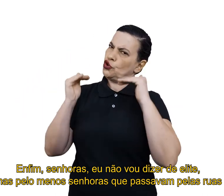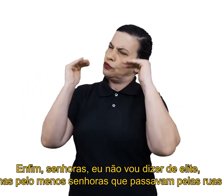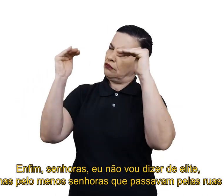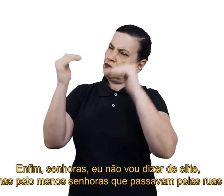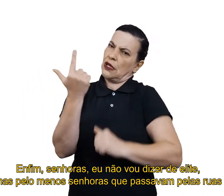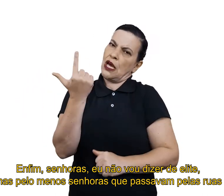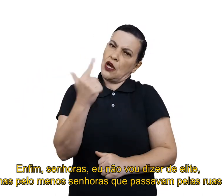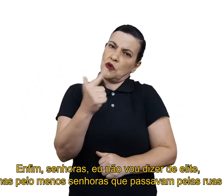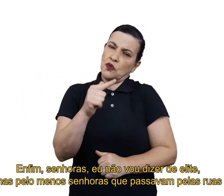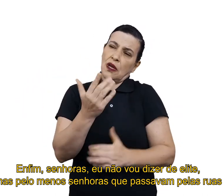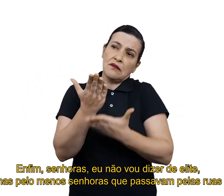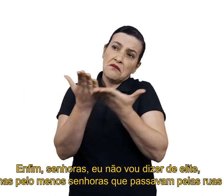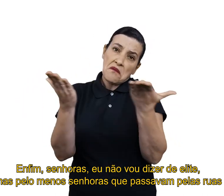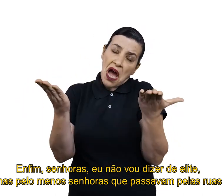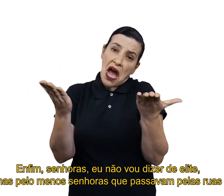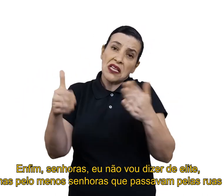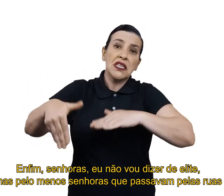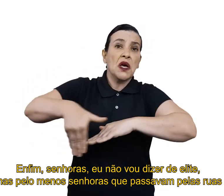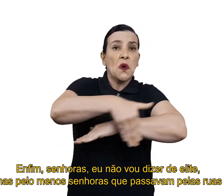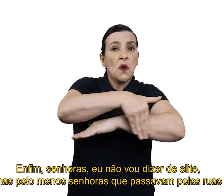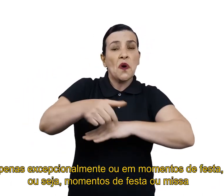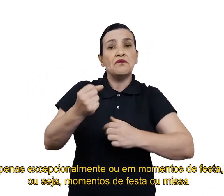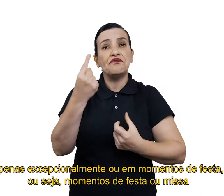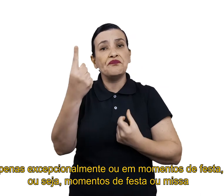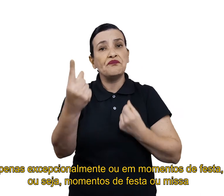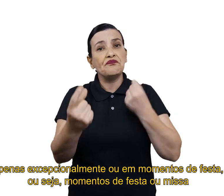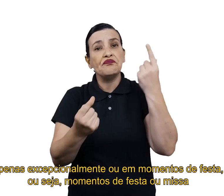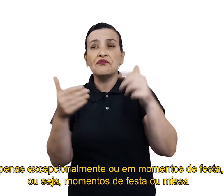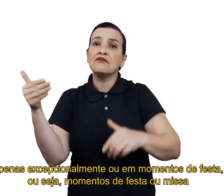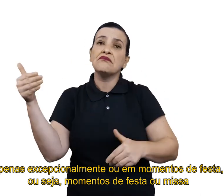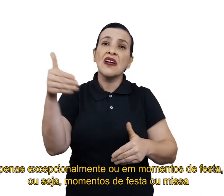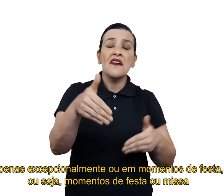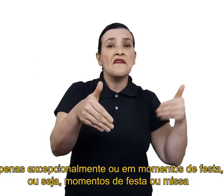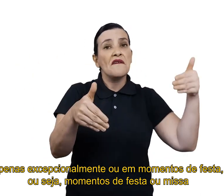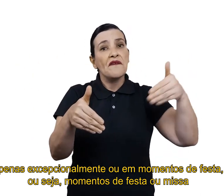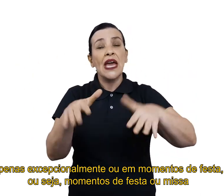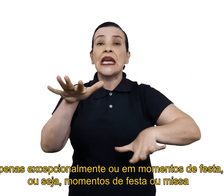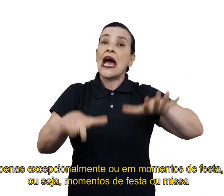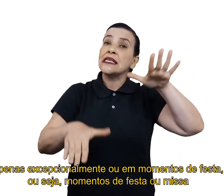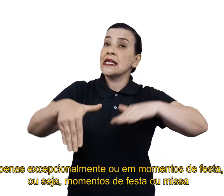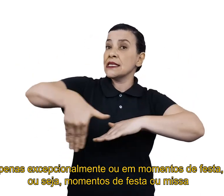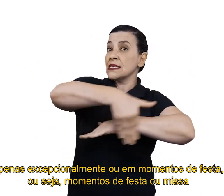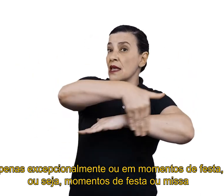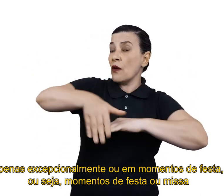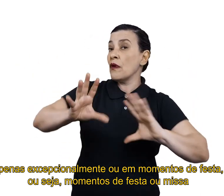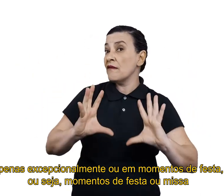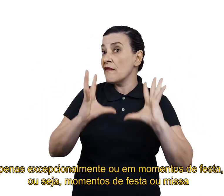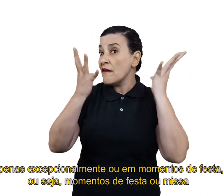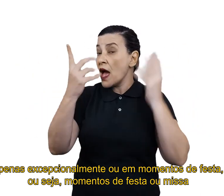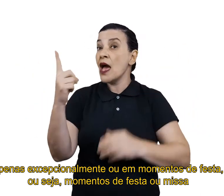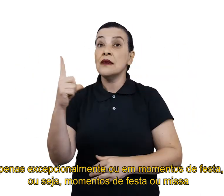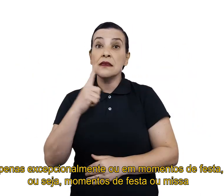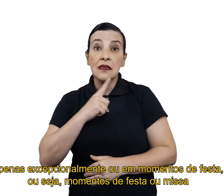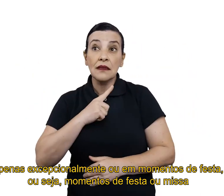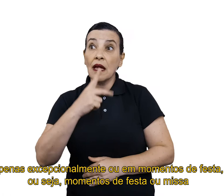elite, mas, pelo menos, senhoras que passavam pelas ruas apenas excepcionalmente ou em momentos de festa. Ou